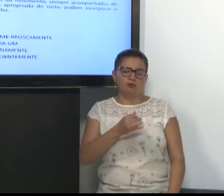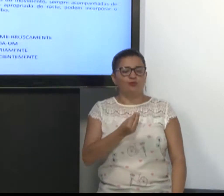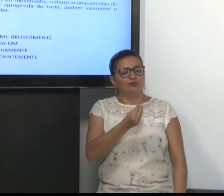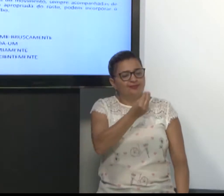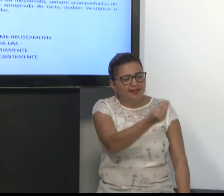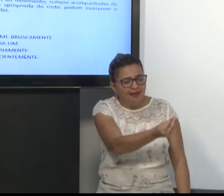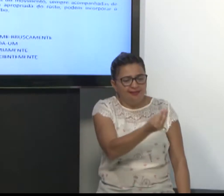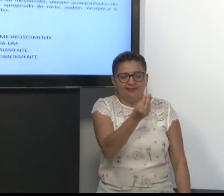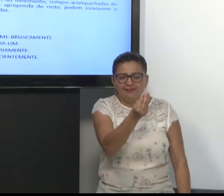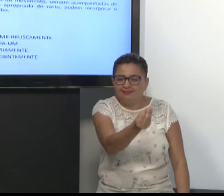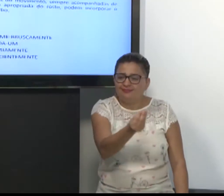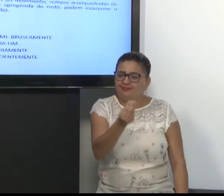Exemplo.